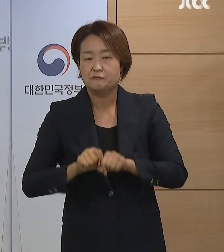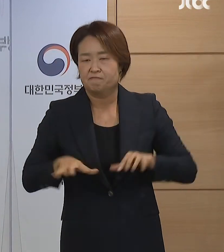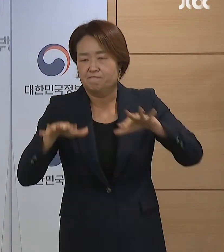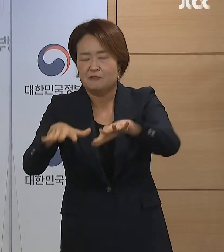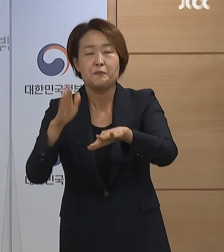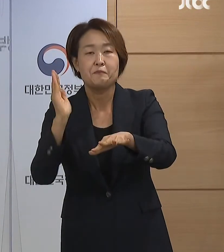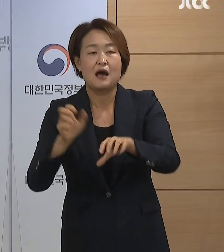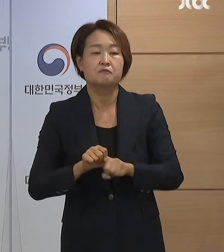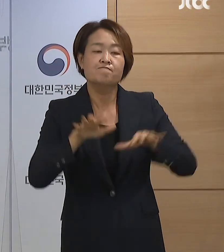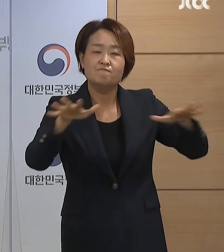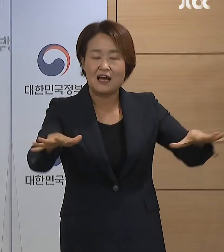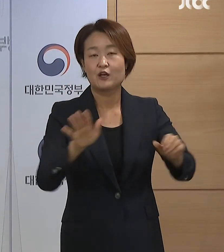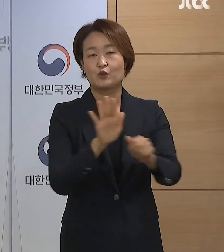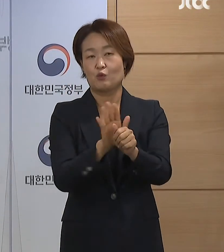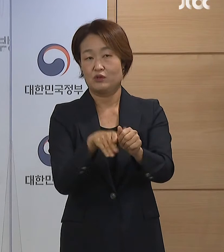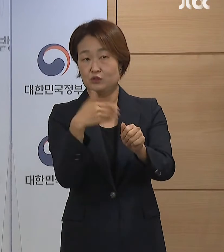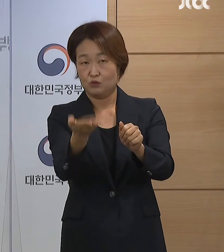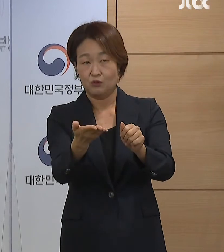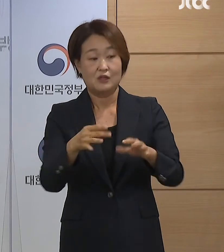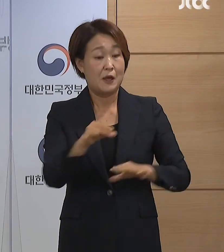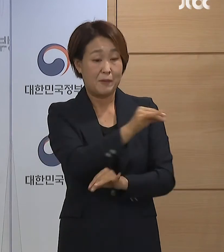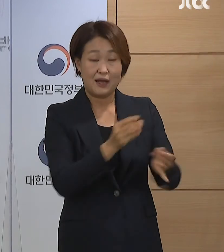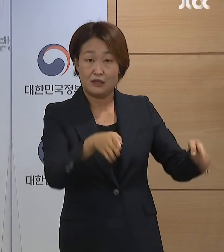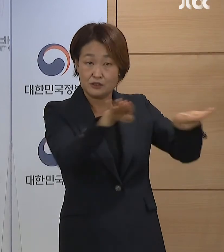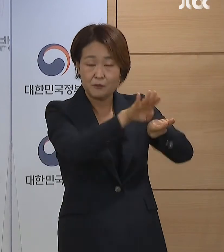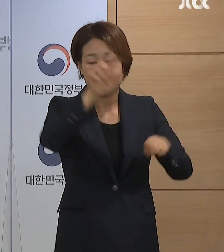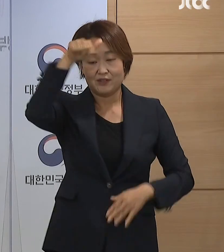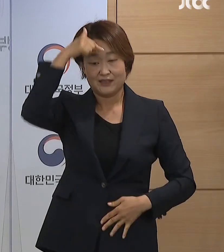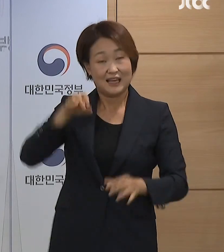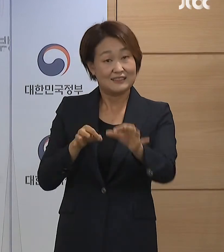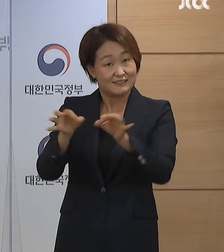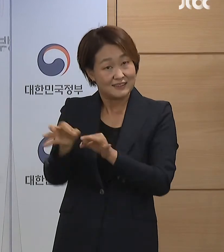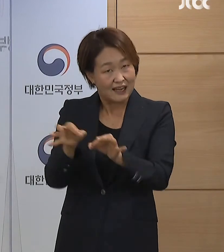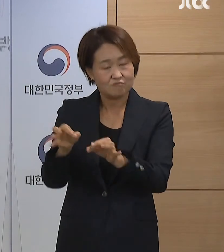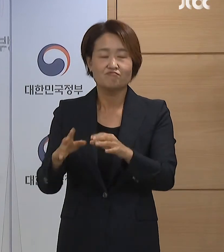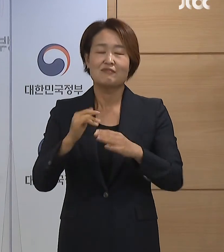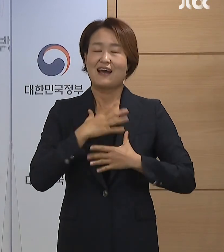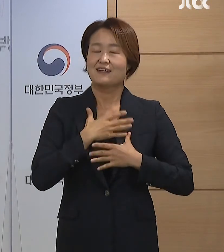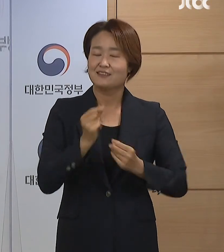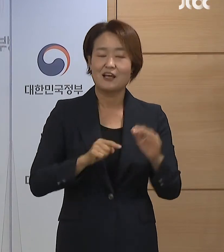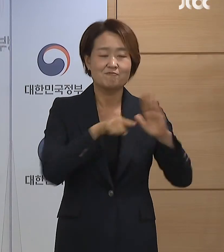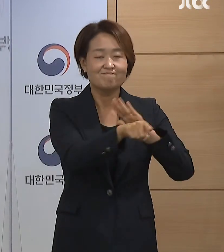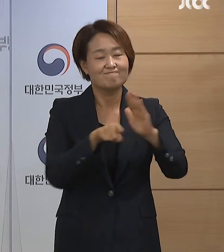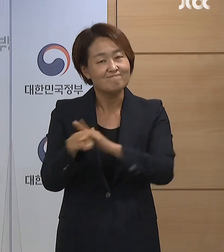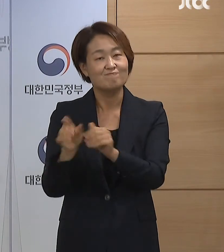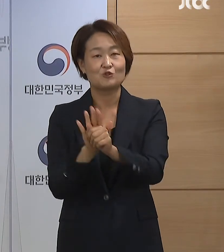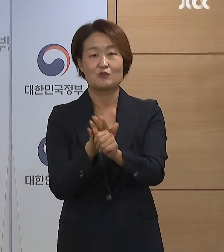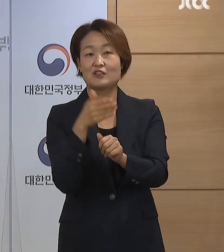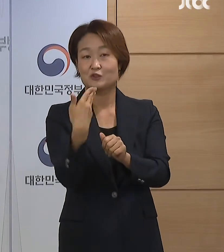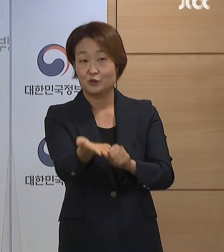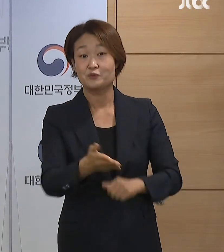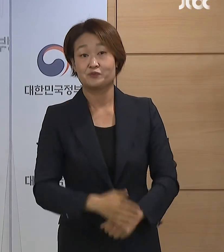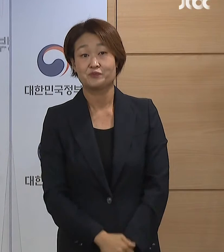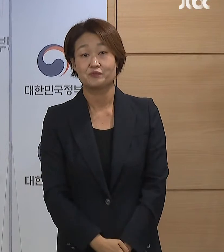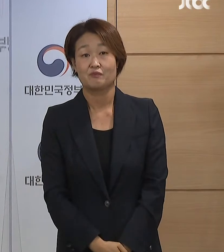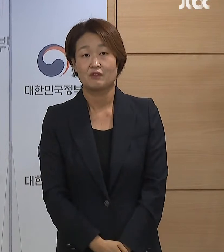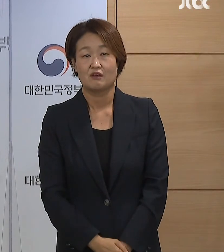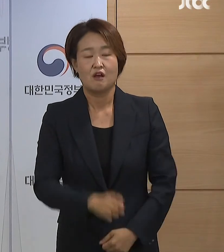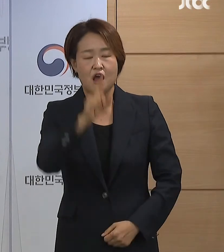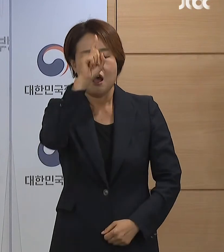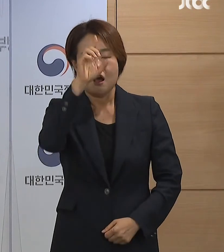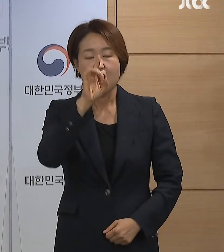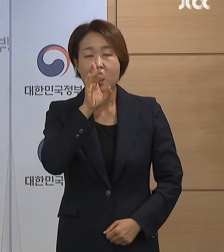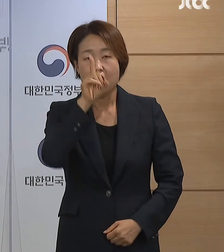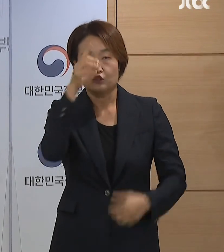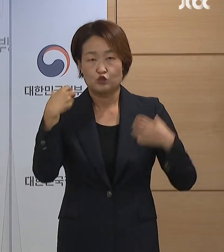전통시장과 백화점도 안심하고 이용할 수 있도록 하겠습니다. 업계와 지하체, 중앙정부가 합동으로